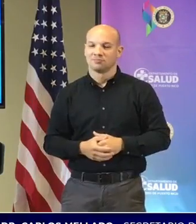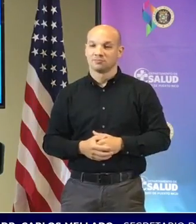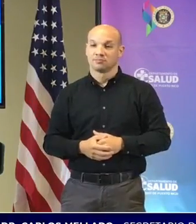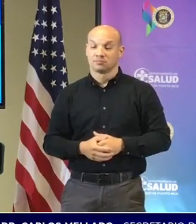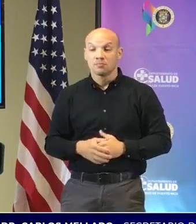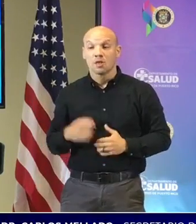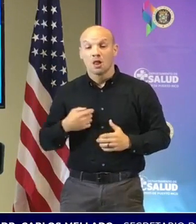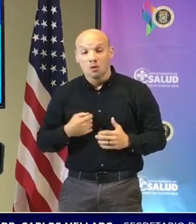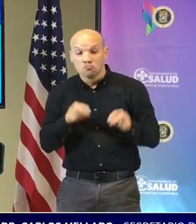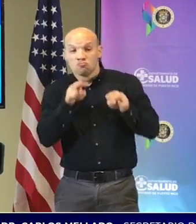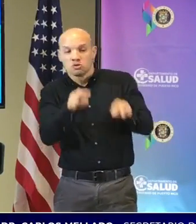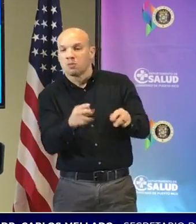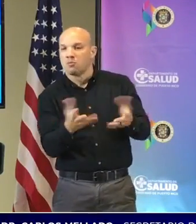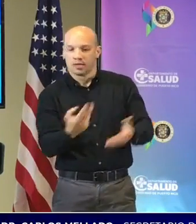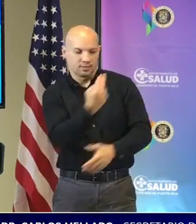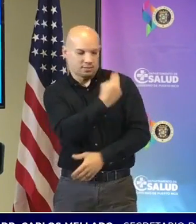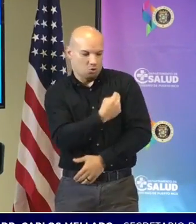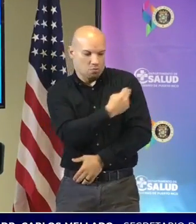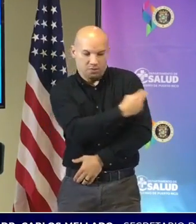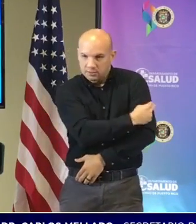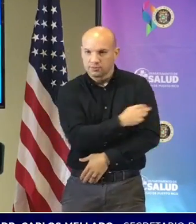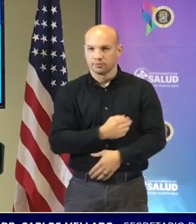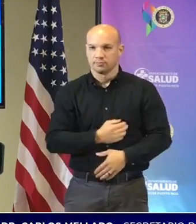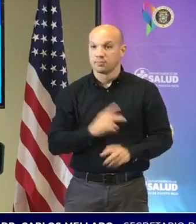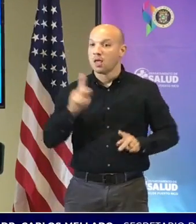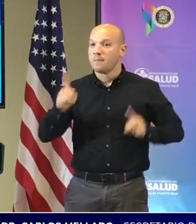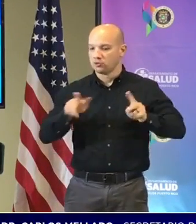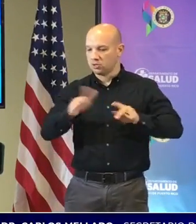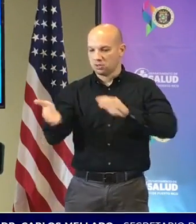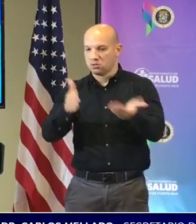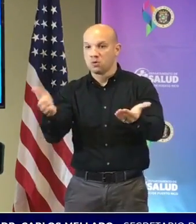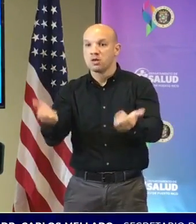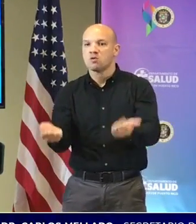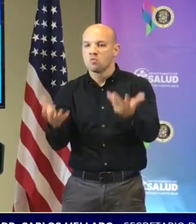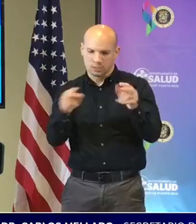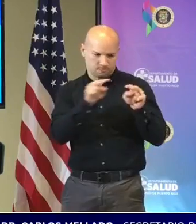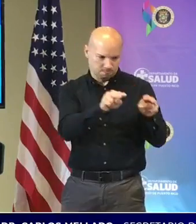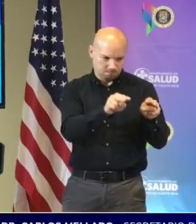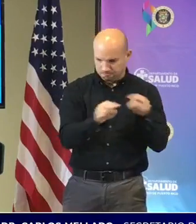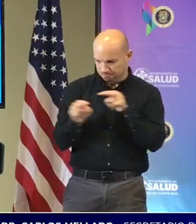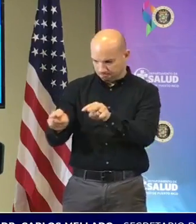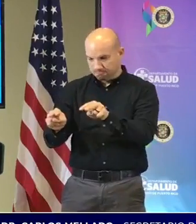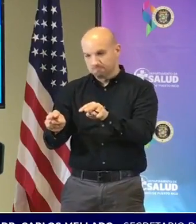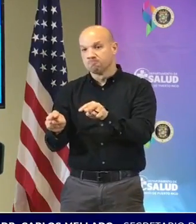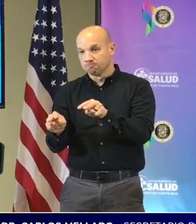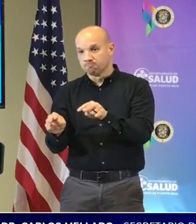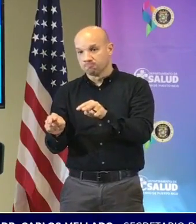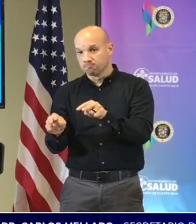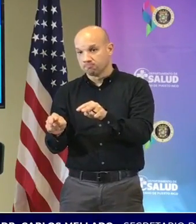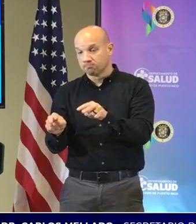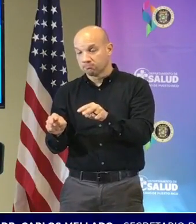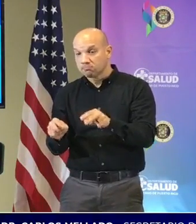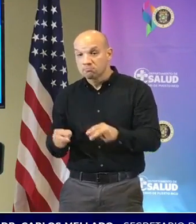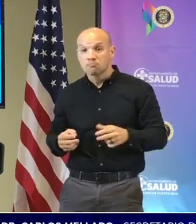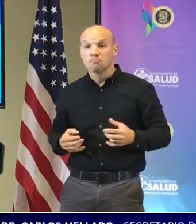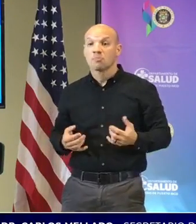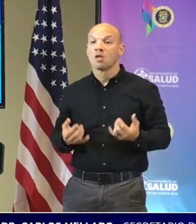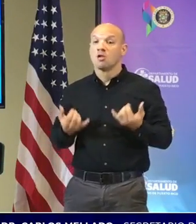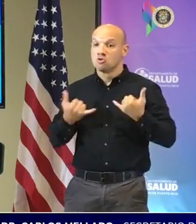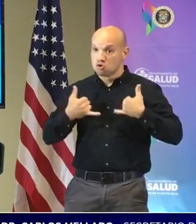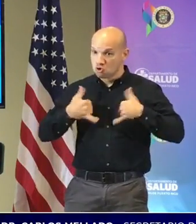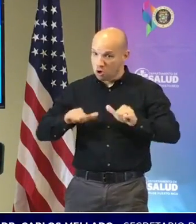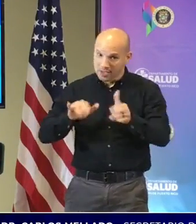como te dije y el índice de mortalidad es lo importante todavía se están haciendo secuenciaciones